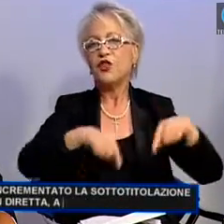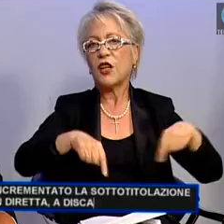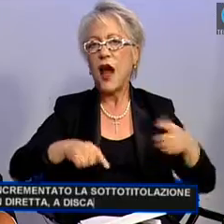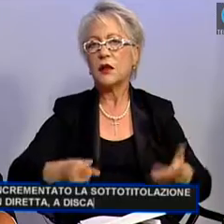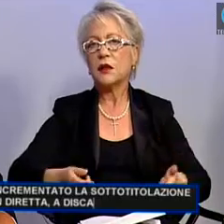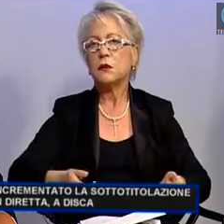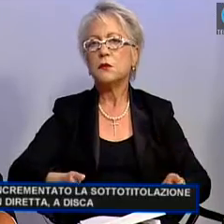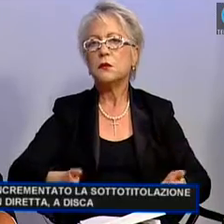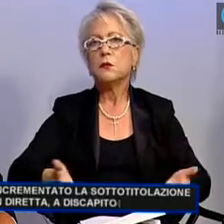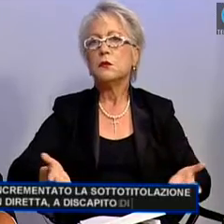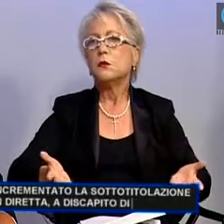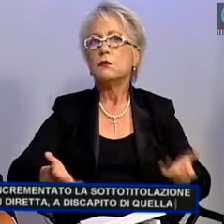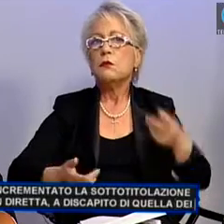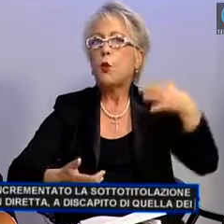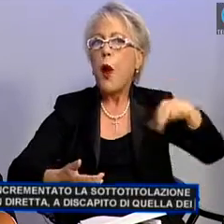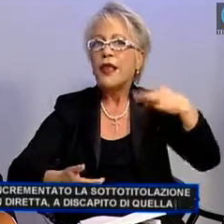programmi pre-registrati.